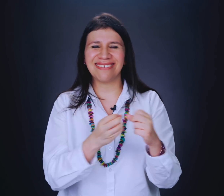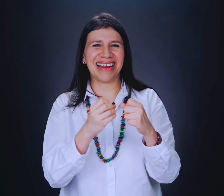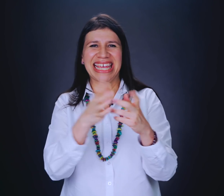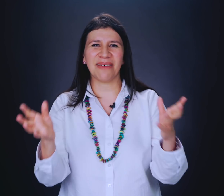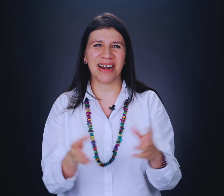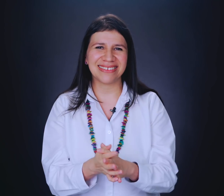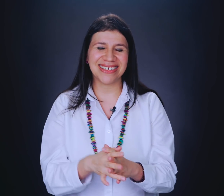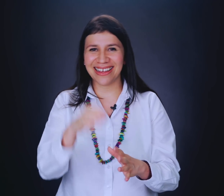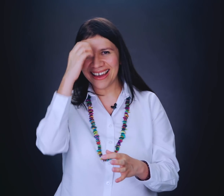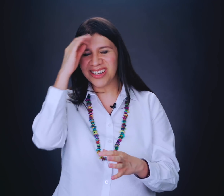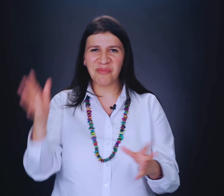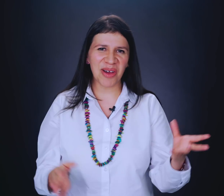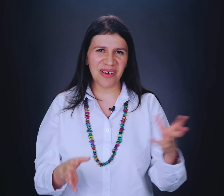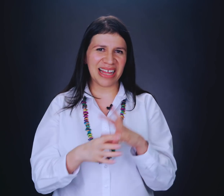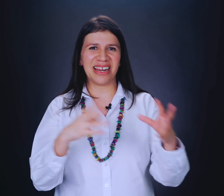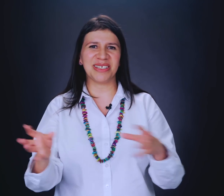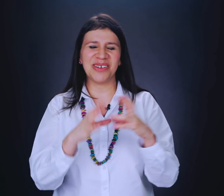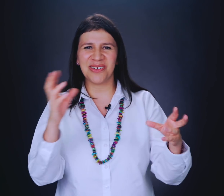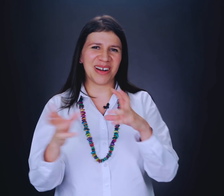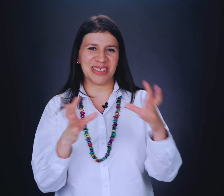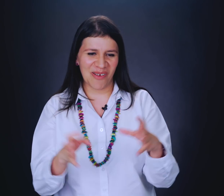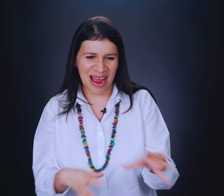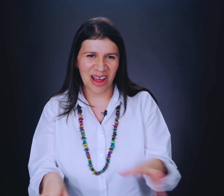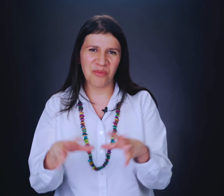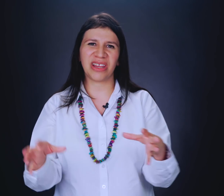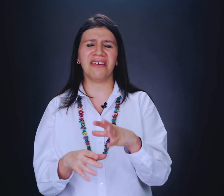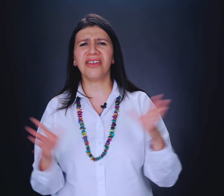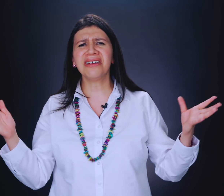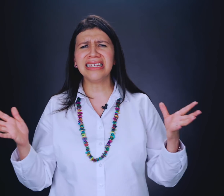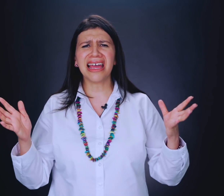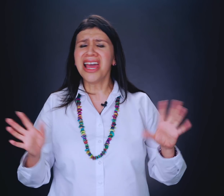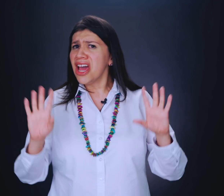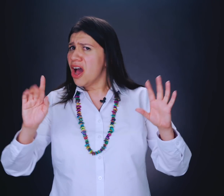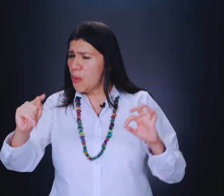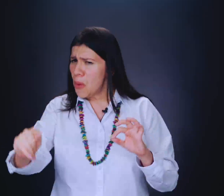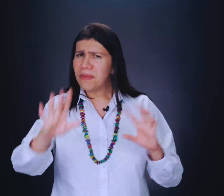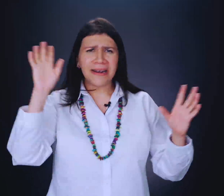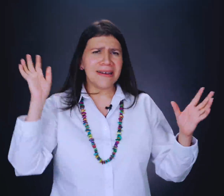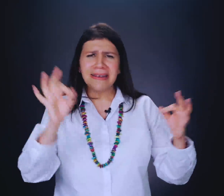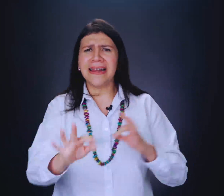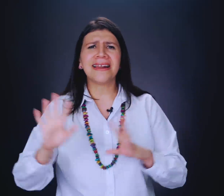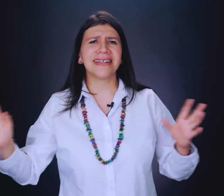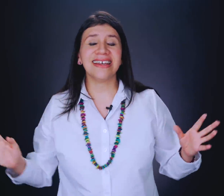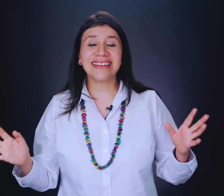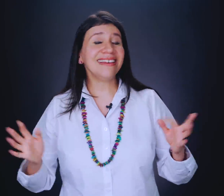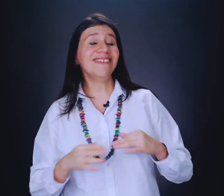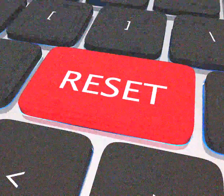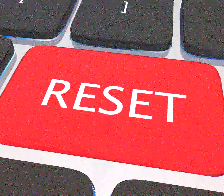cualquier aparato, Así, ay, no puedo, la televisión no reacciona a la computadora. Hay uno que dice, uh, pica de ahí, dale el reset y buf,